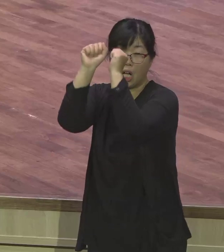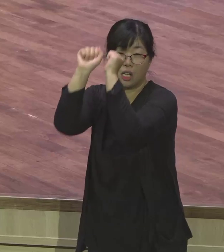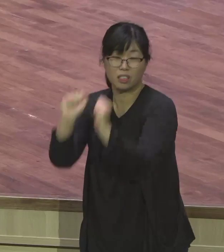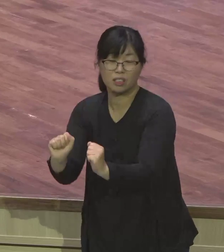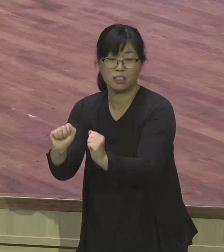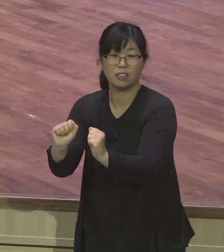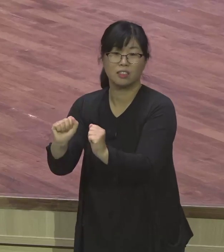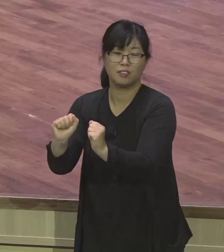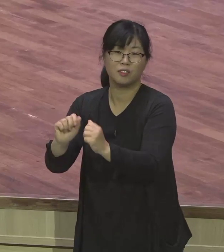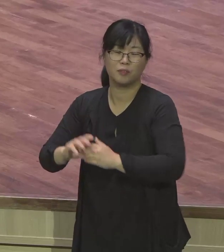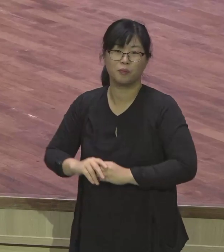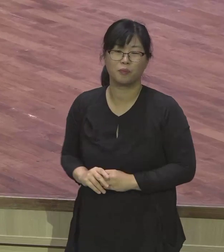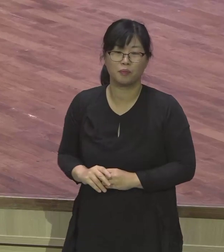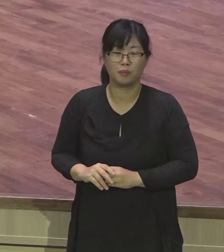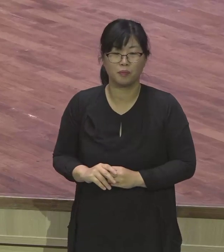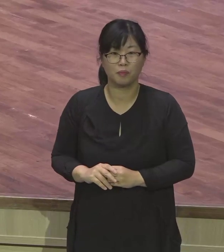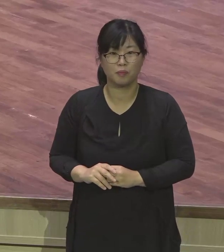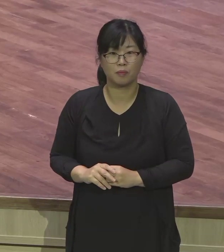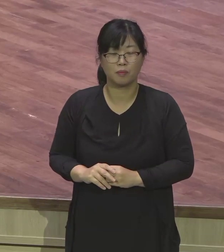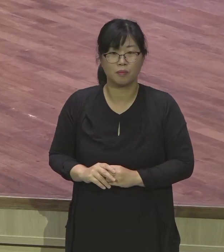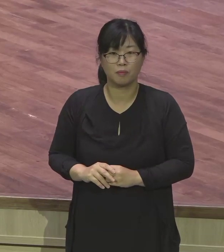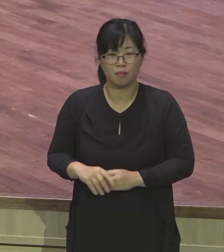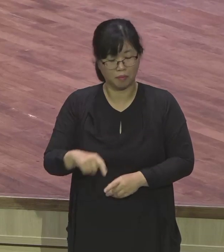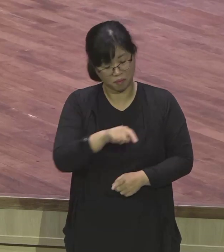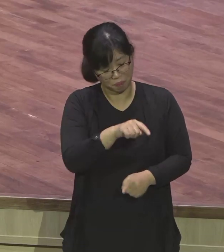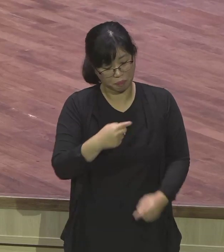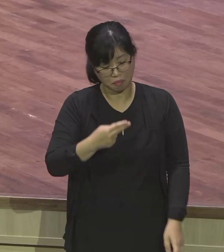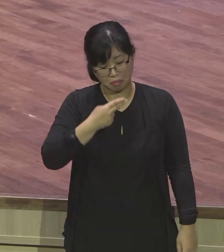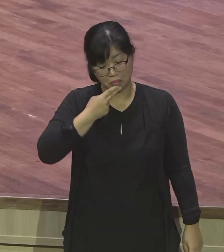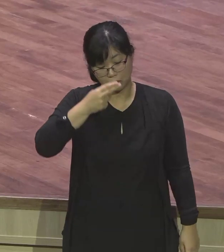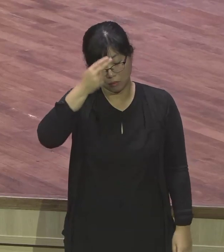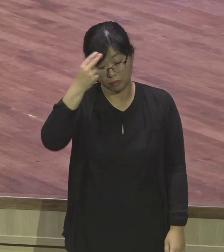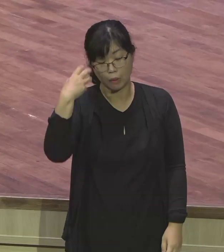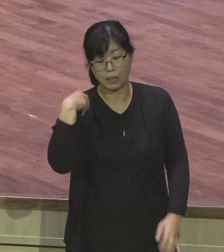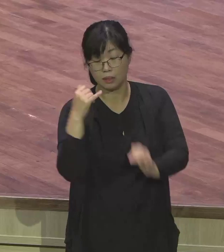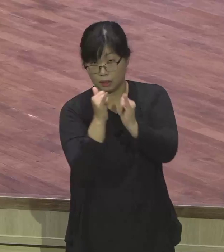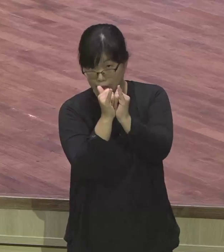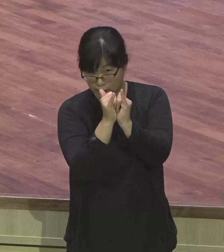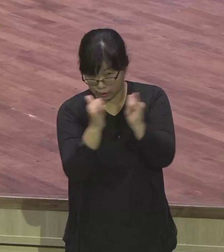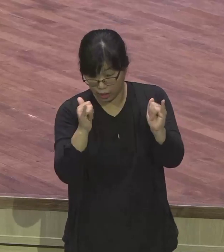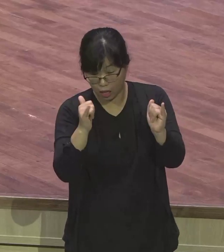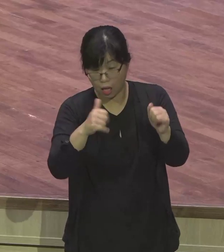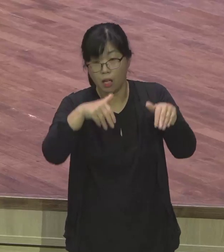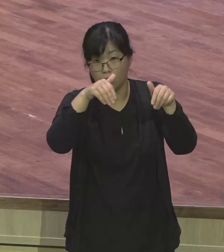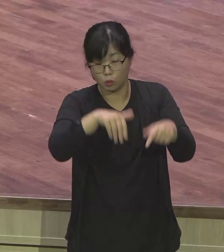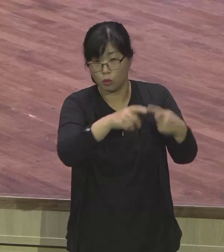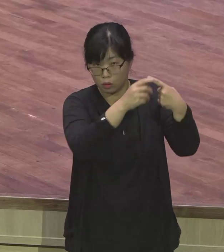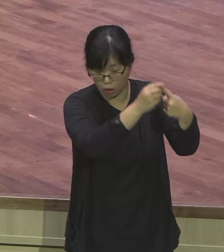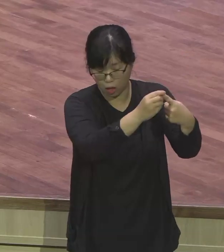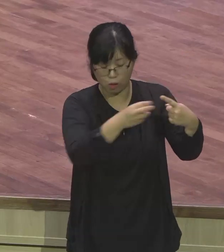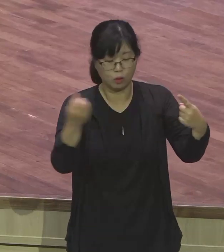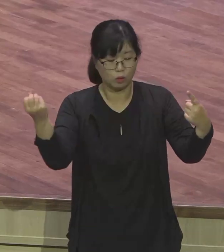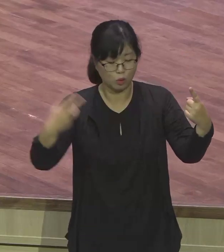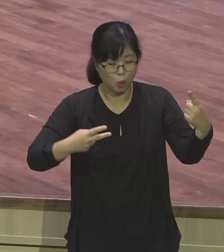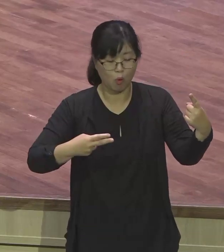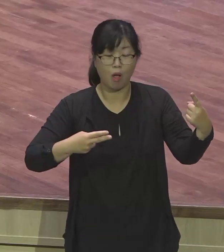뜬꿈는 관원장에게 노하여 그들을 친위대장의 집안에 있는 옥에 가두니 곧 요셉이 갇힌 곳이라